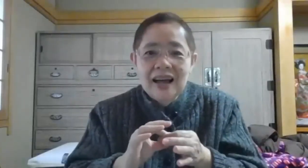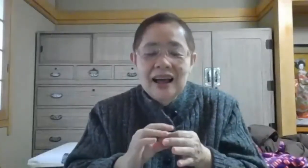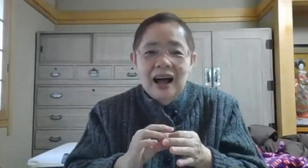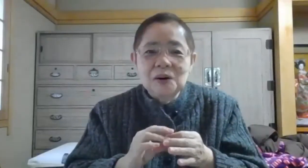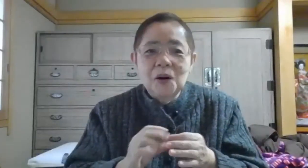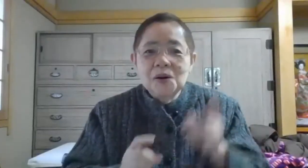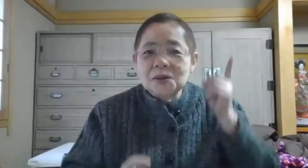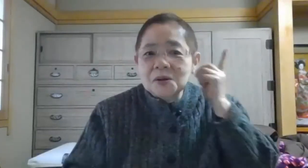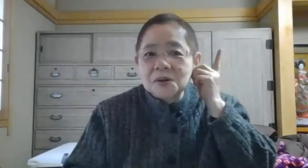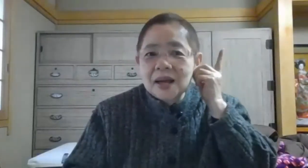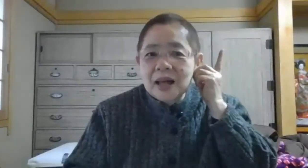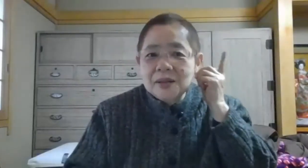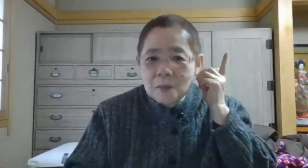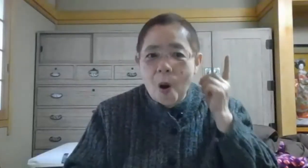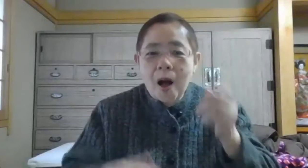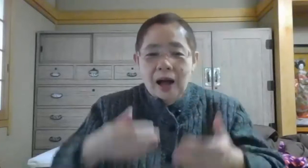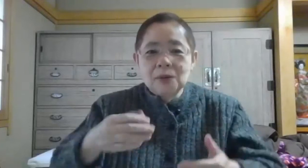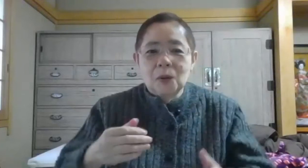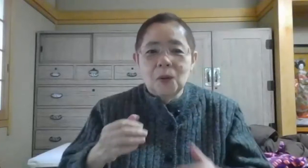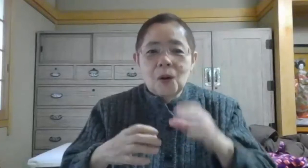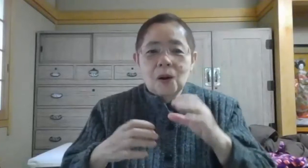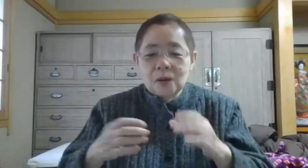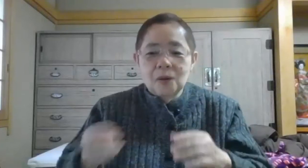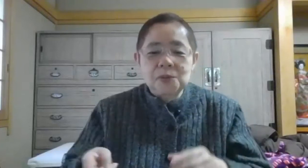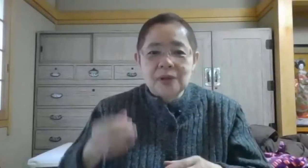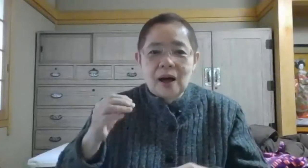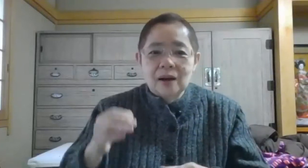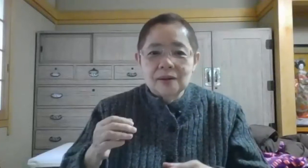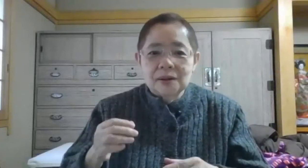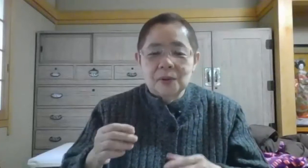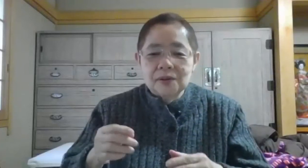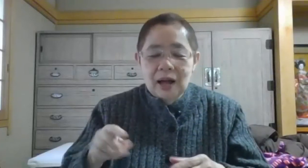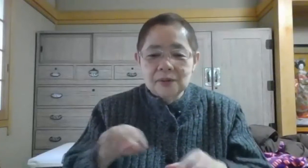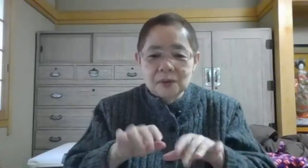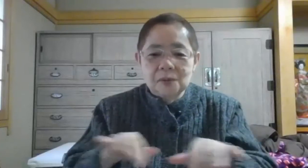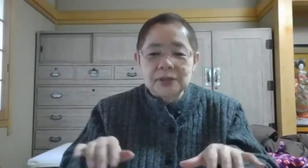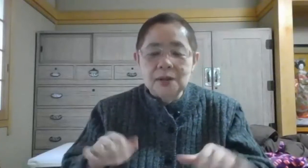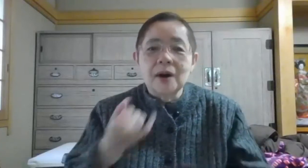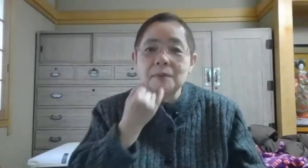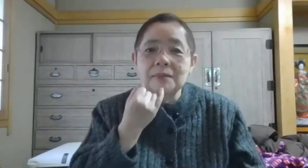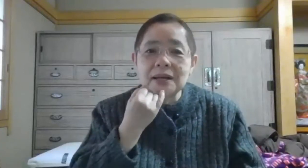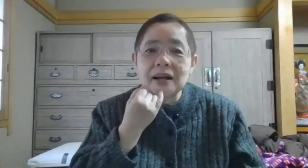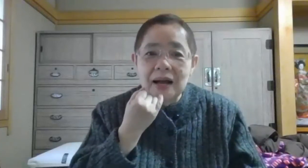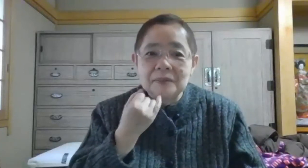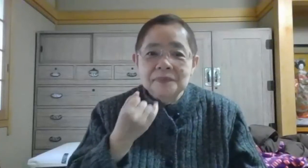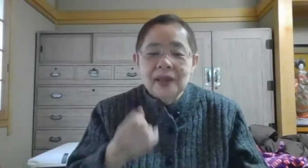それこそ、交代でも、コンピューターでも構いませんから例えば、